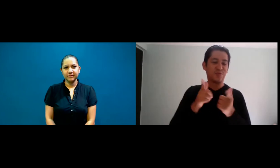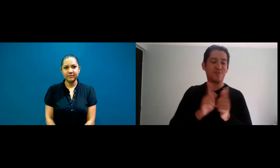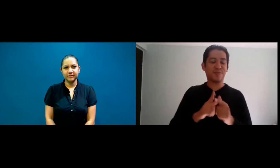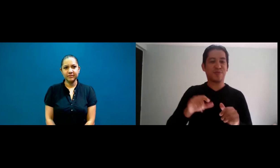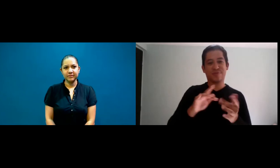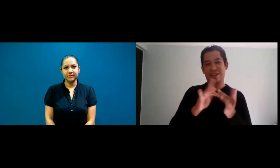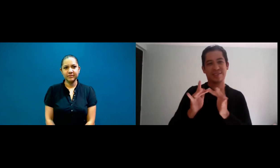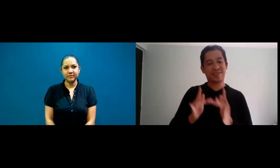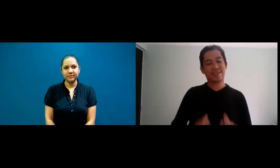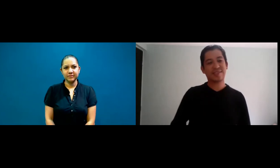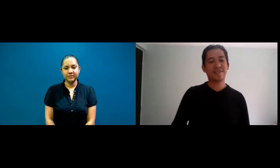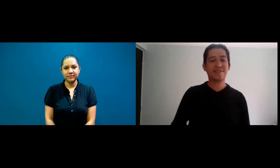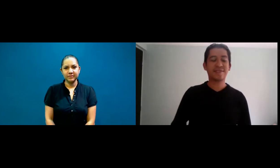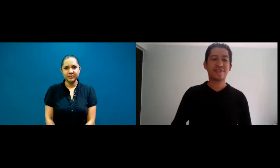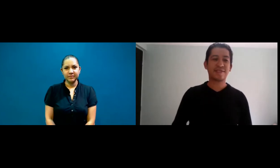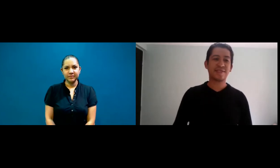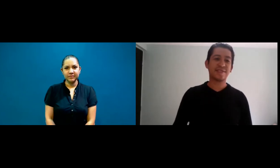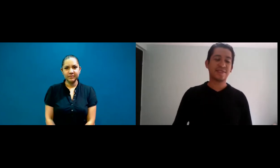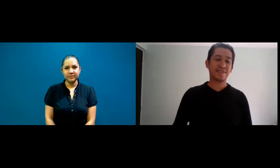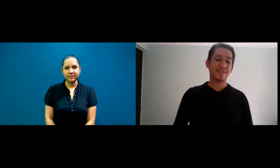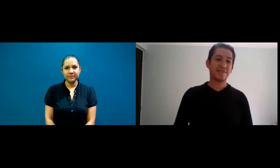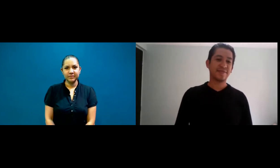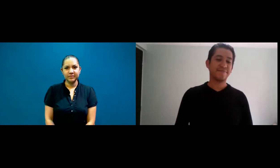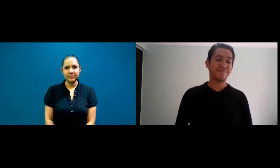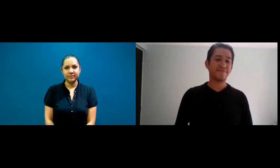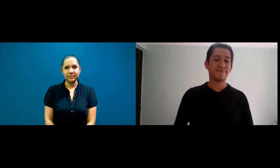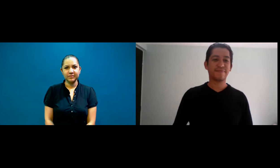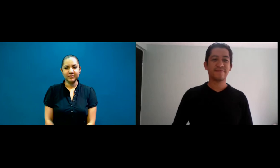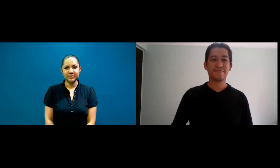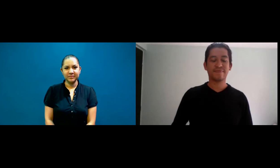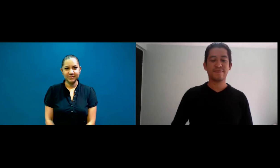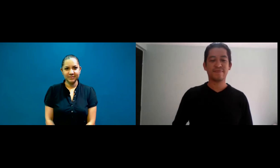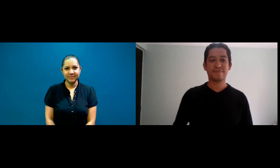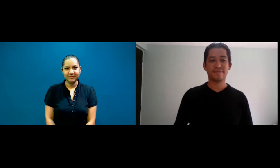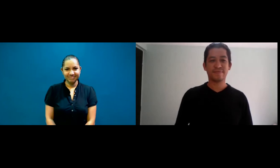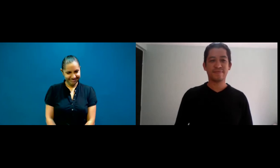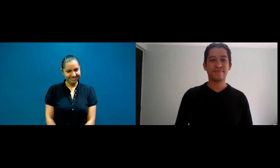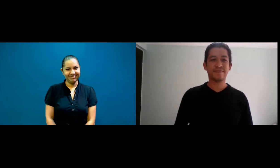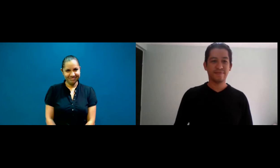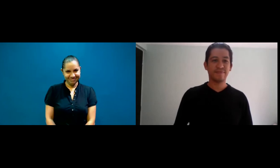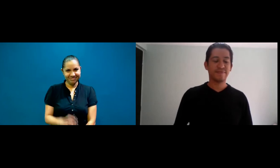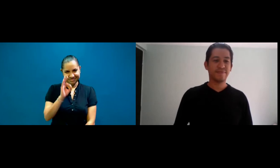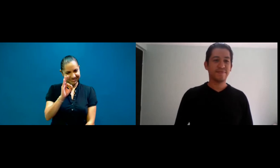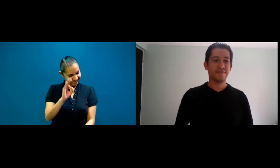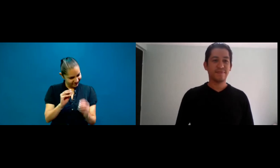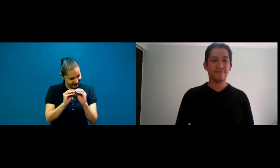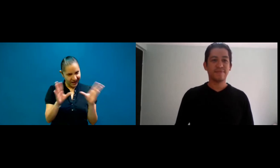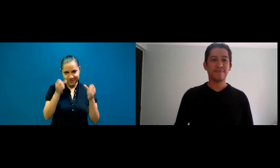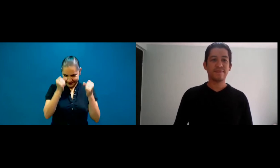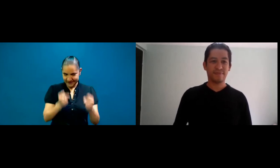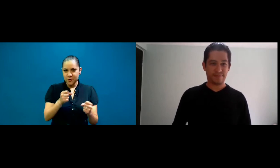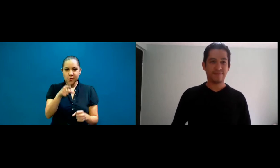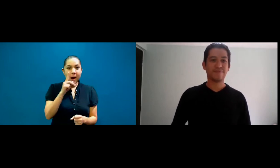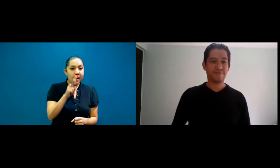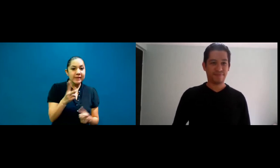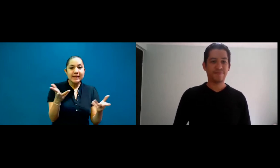un buen de actividades ahí que estamos planeando, y pues nos gustaría mantener en contacto con todos ustedes. Claro que sí, ahí vamos a estar checando todo lo que